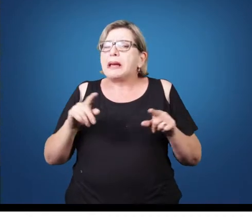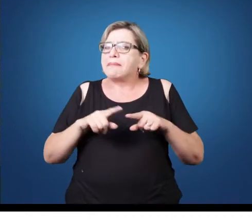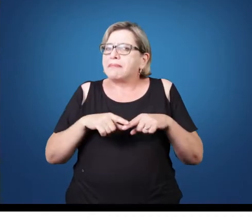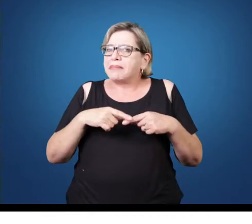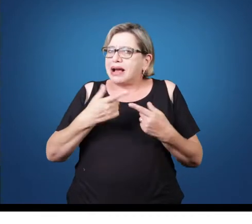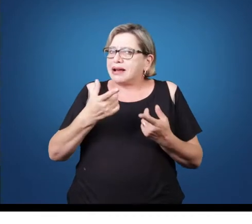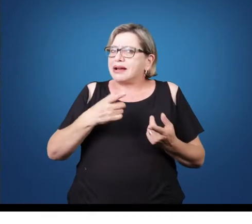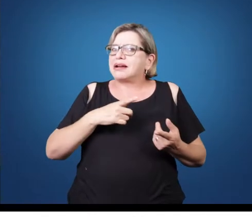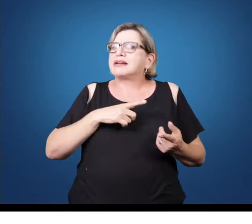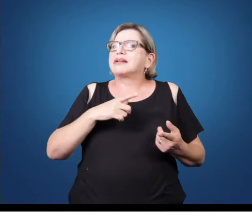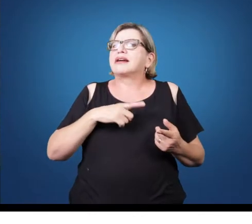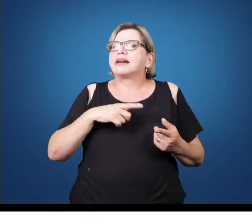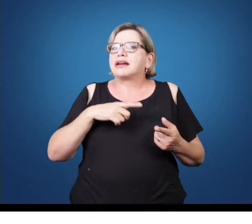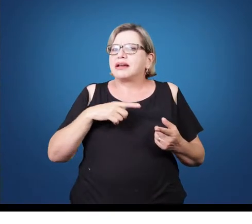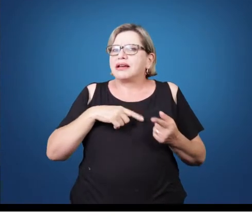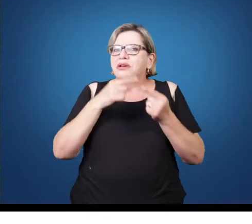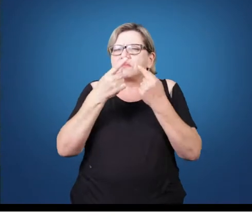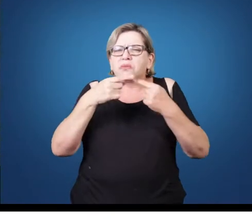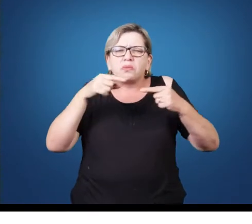considerada especulativa,